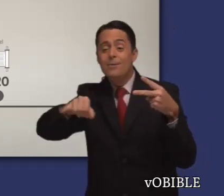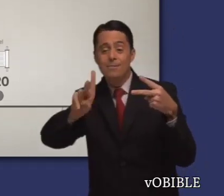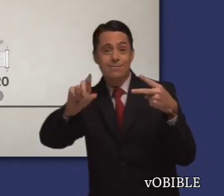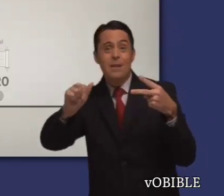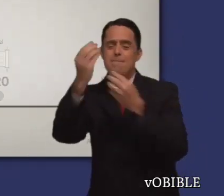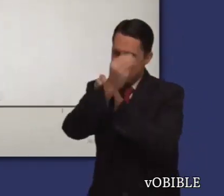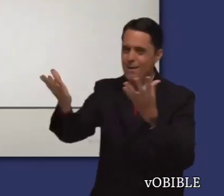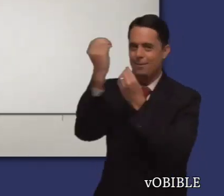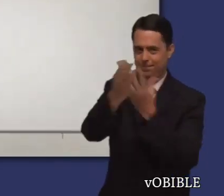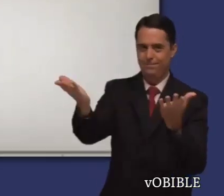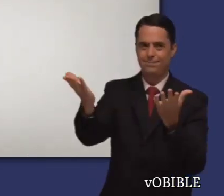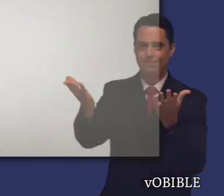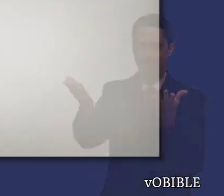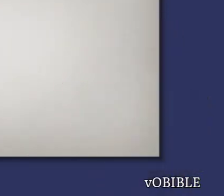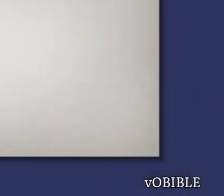en Judá.